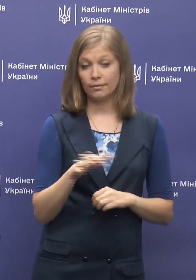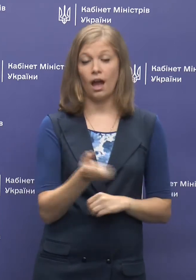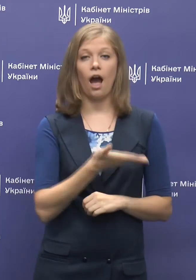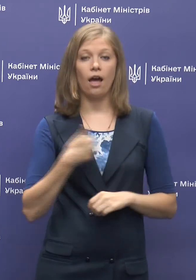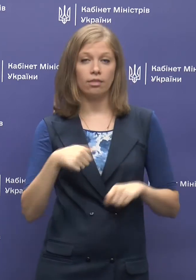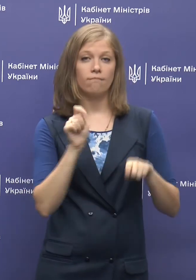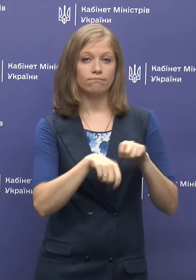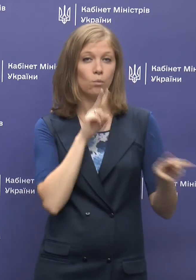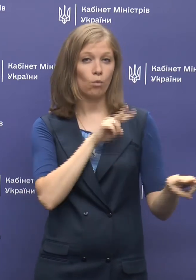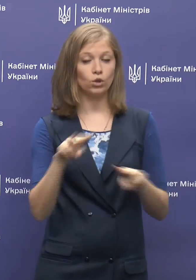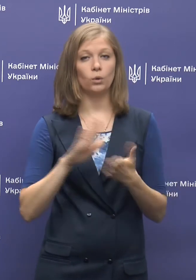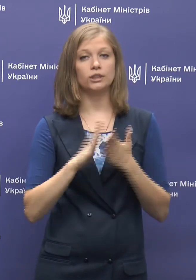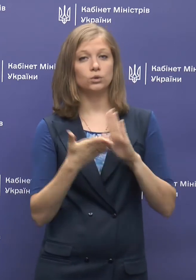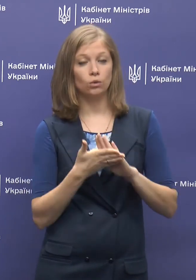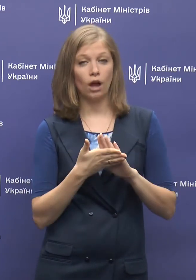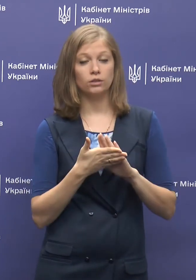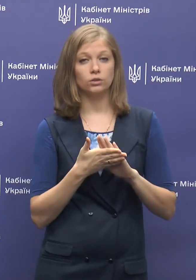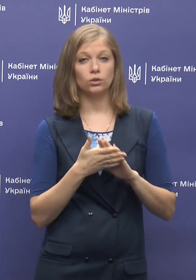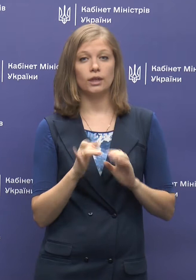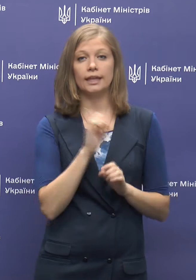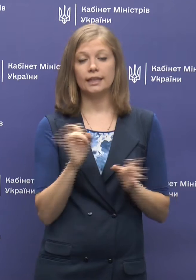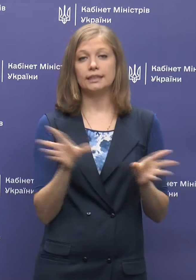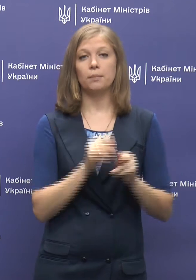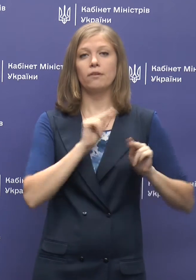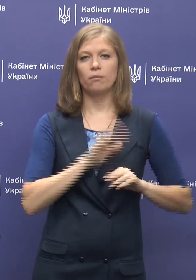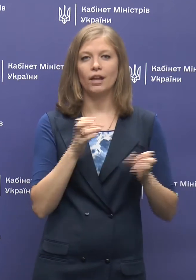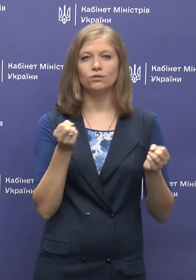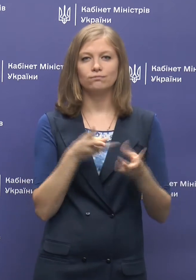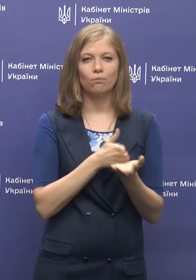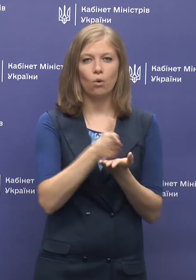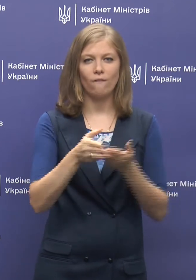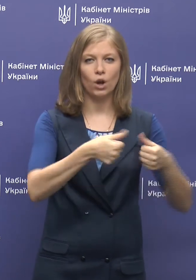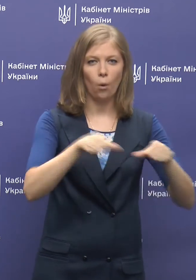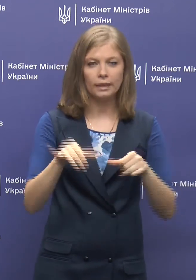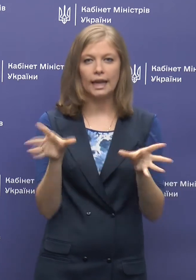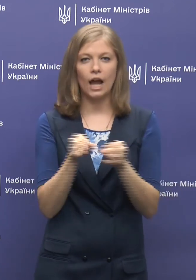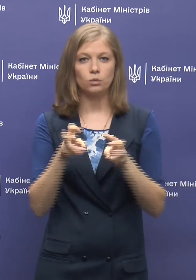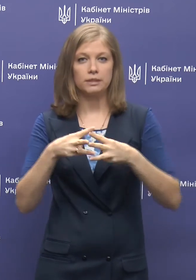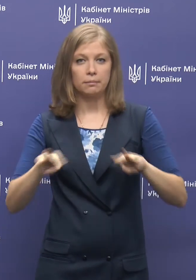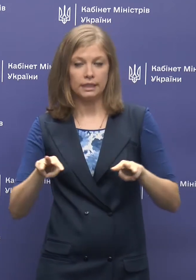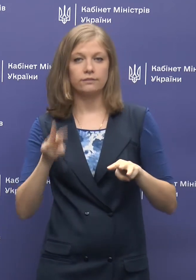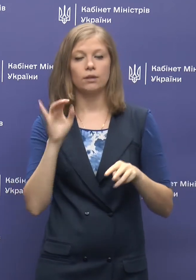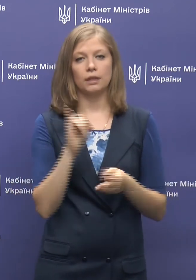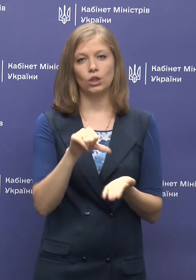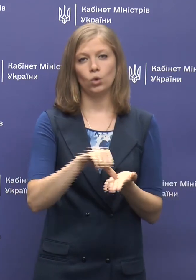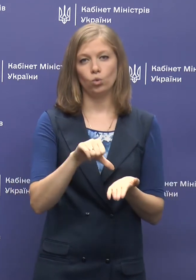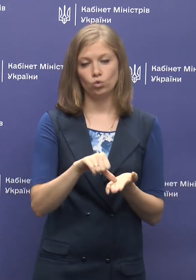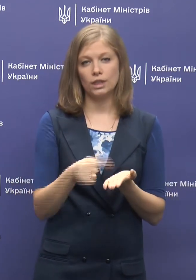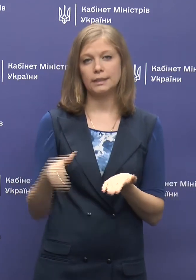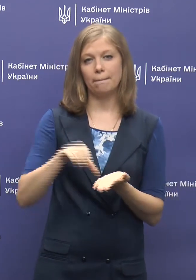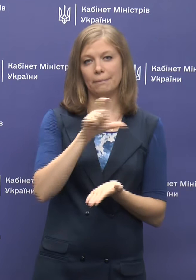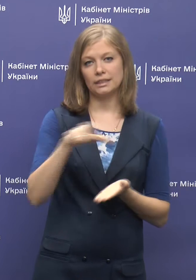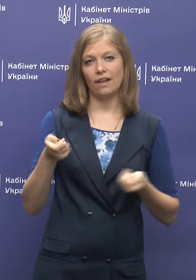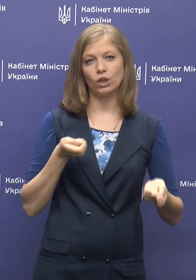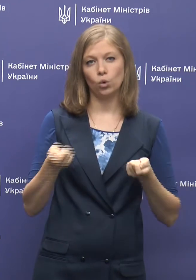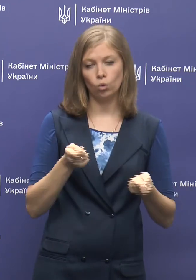нам моніторити ситуацію із співпрацею профільних комітетів, і з міністерствами, та, зокрема, участь представників